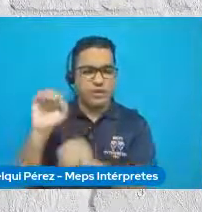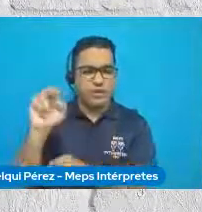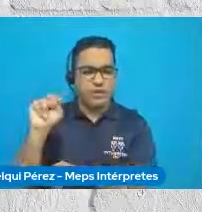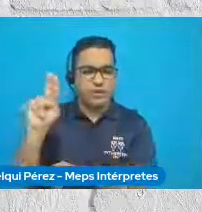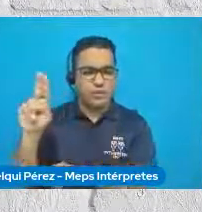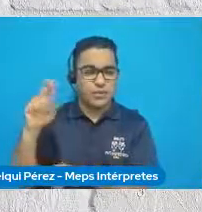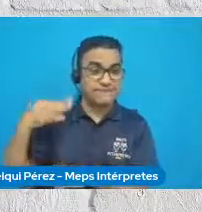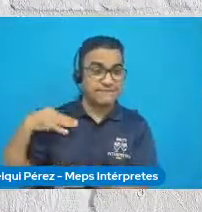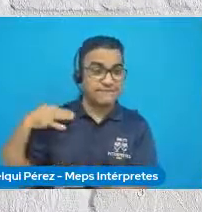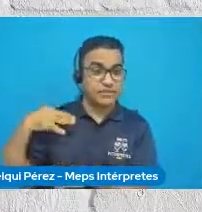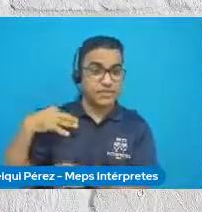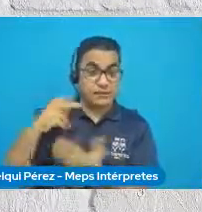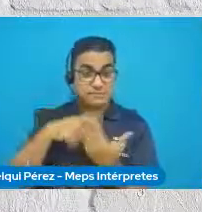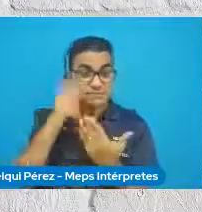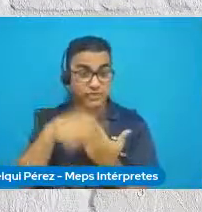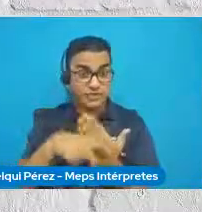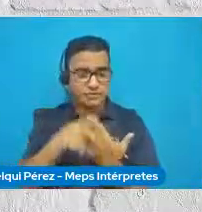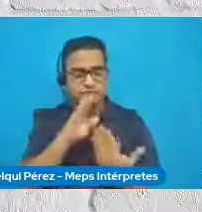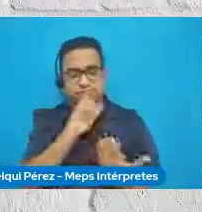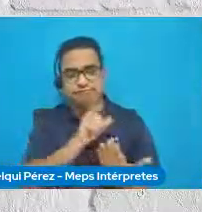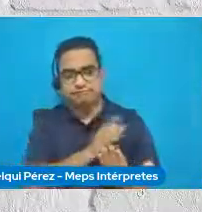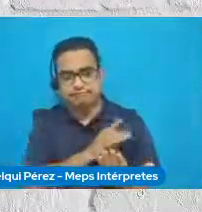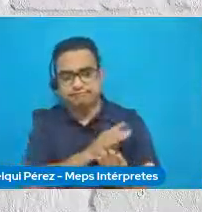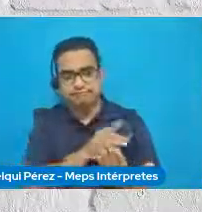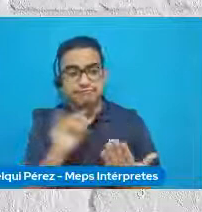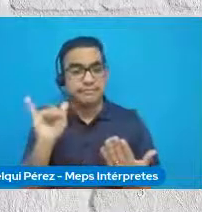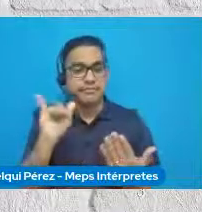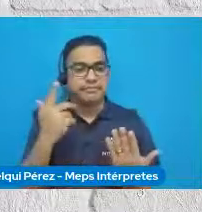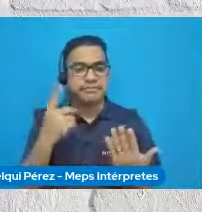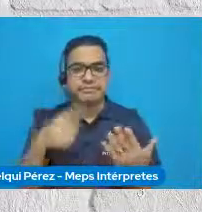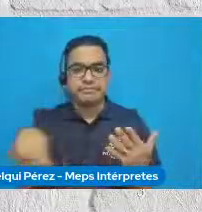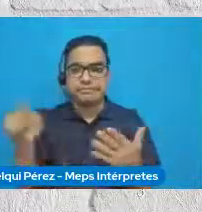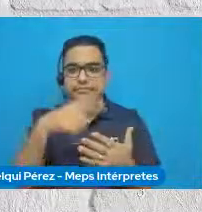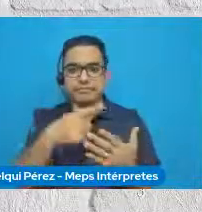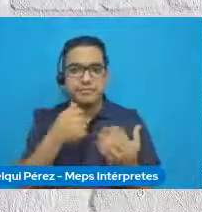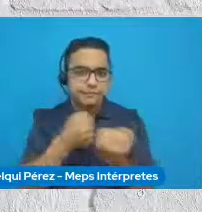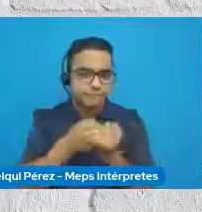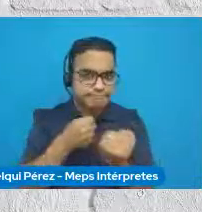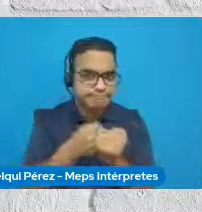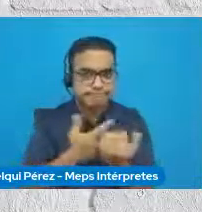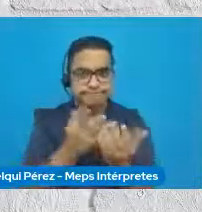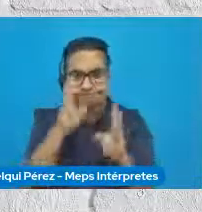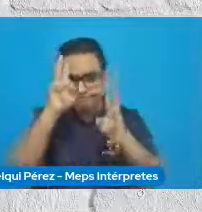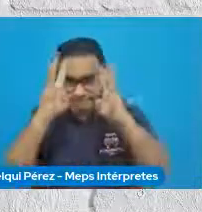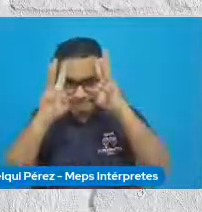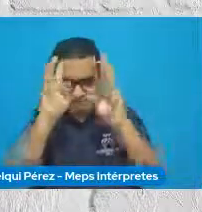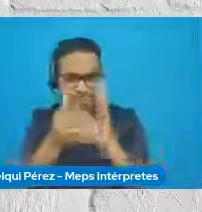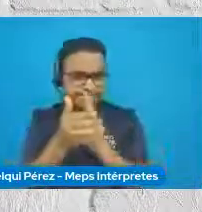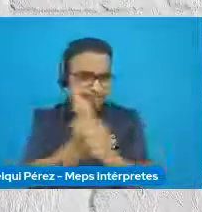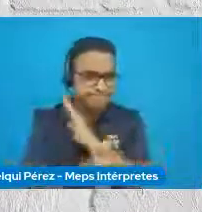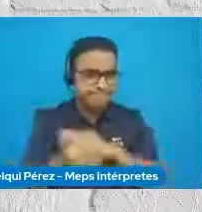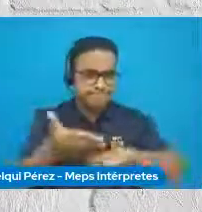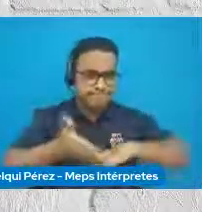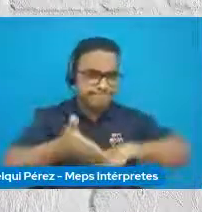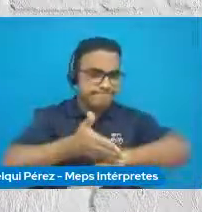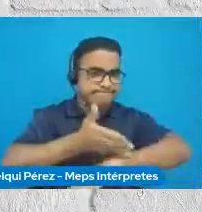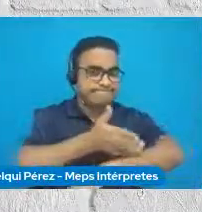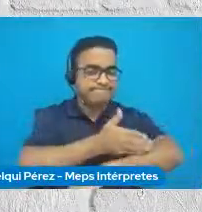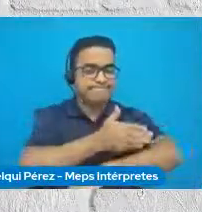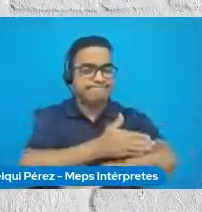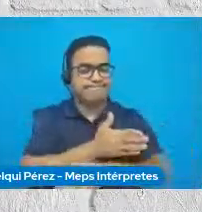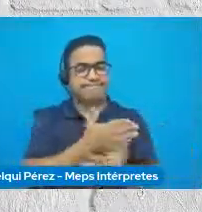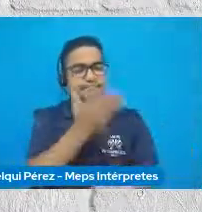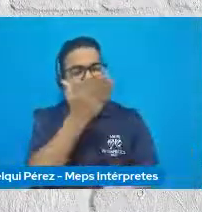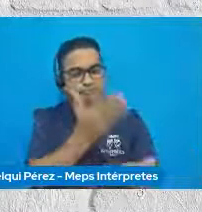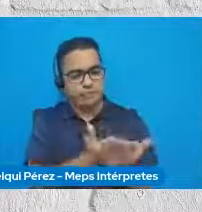voluntarios del Proyecto Especial Bicentenario han podido fortalecer sus capacidades de innovación y creatividad. Con esto, ratificamos